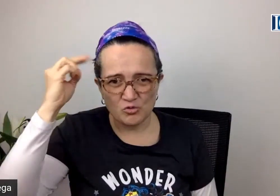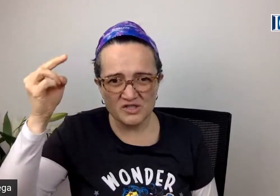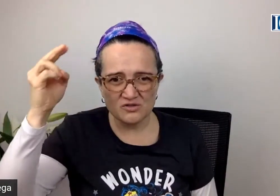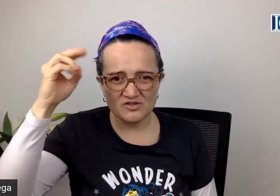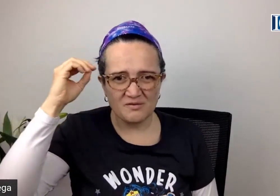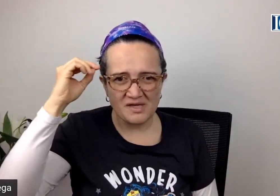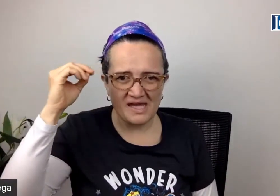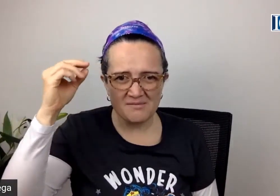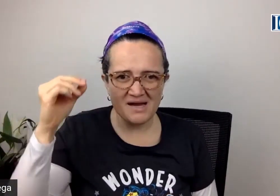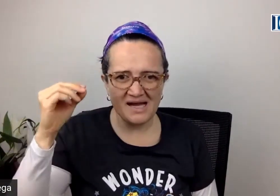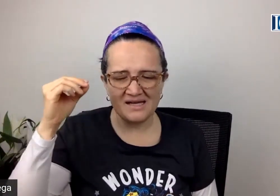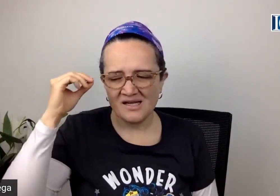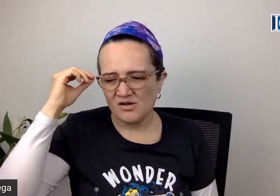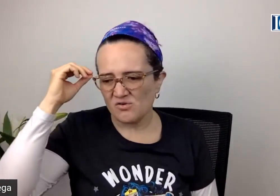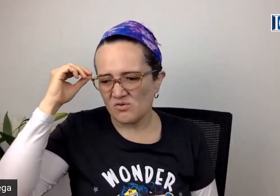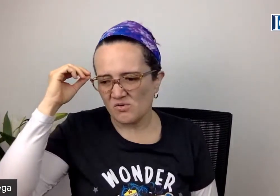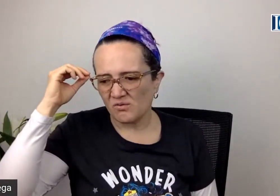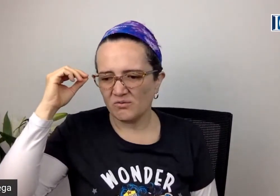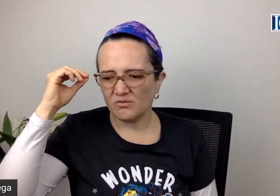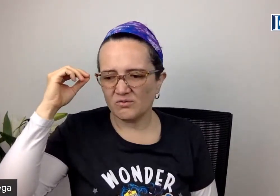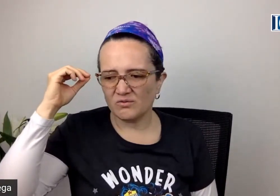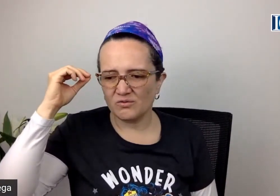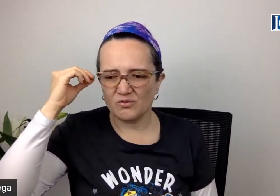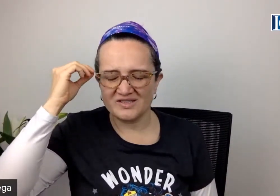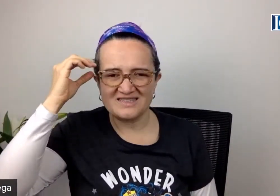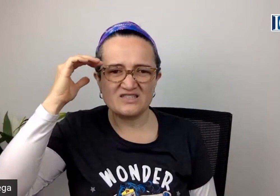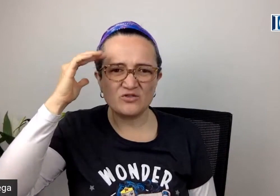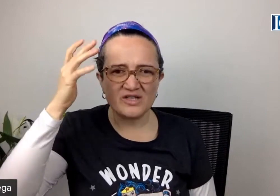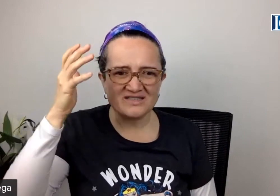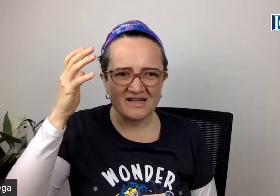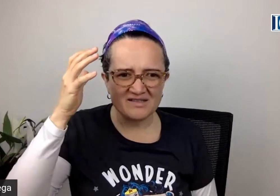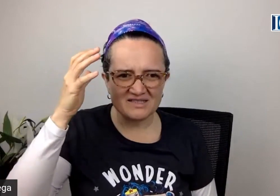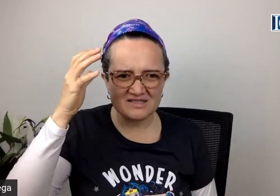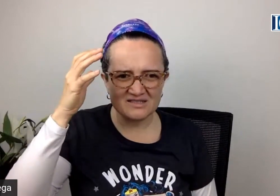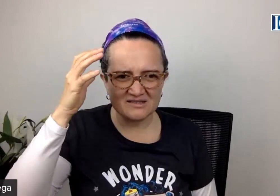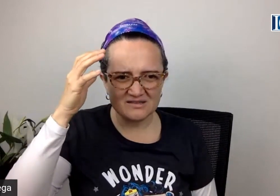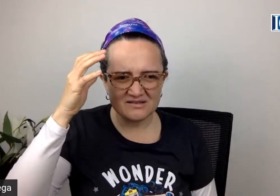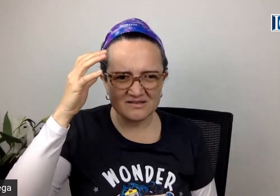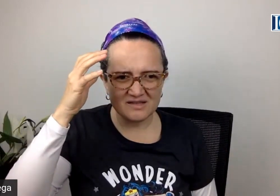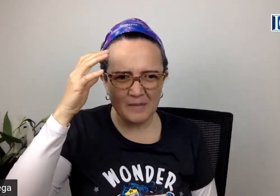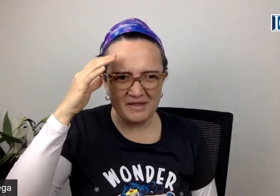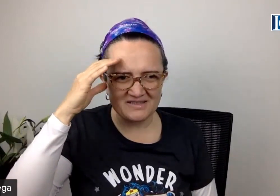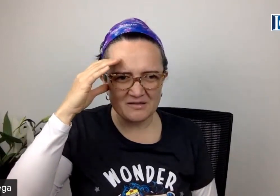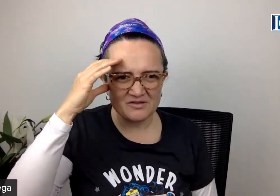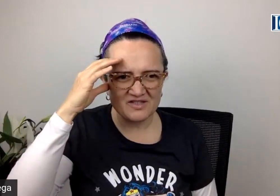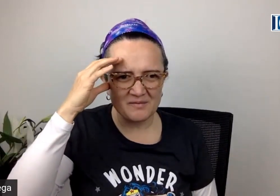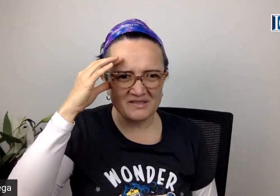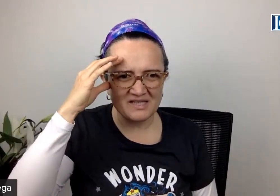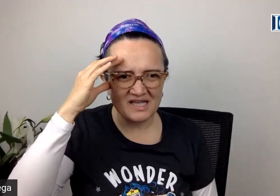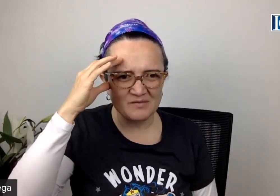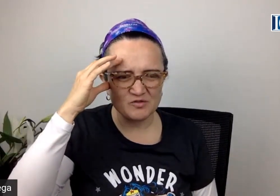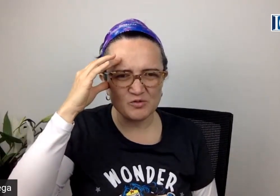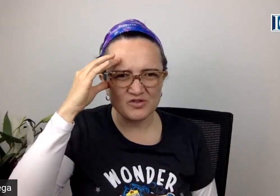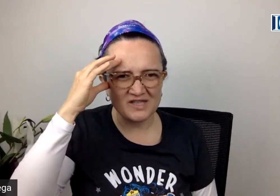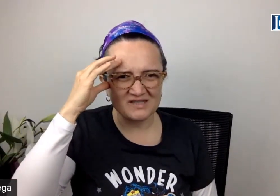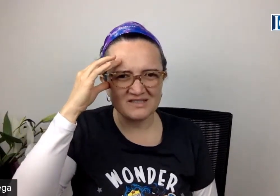juicios de bien y mal o esas historias que a veces aparecen en nuestra mente y quedamos por ciertas